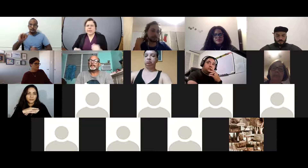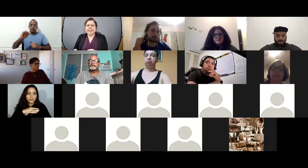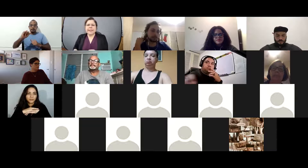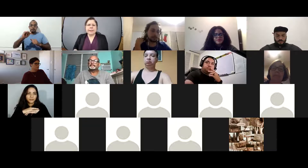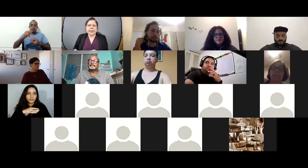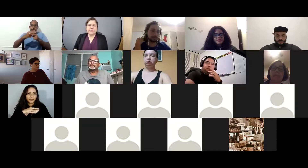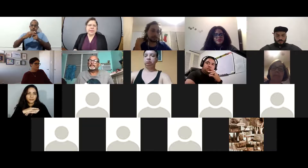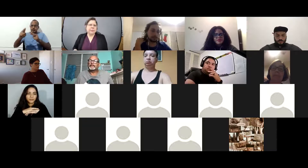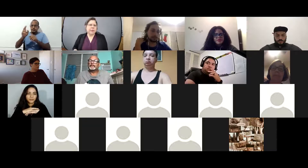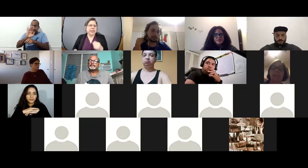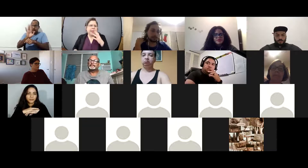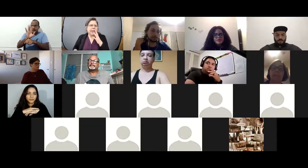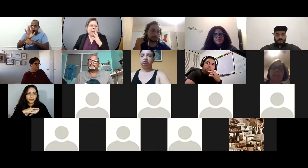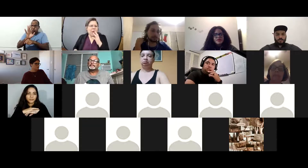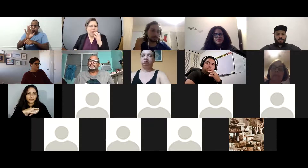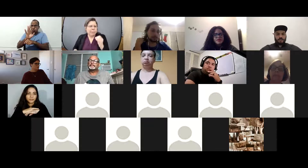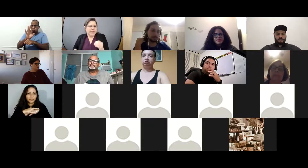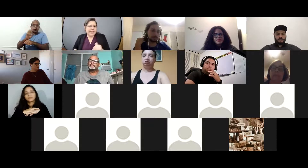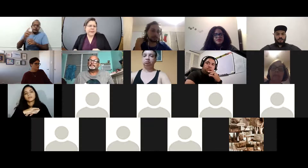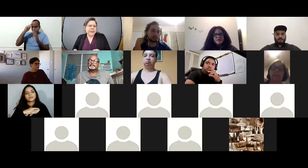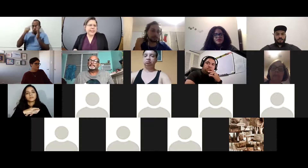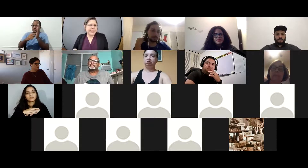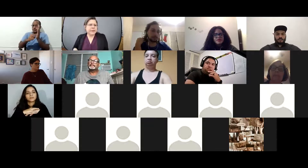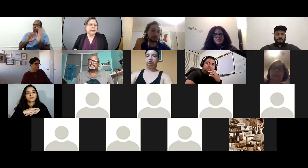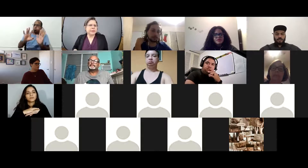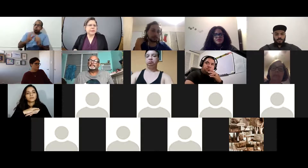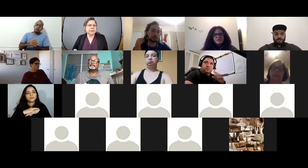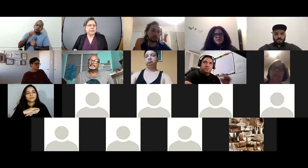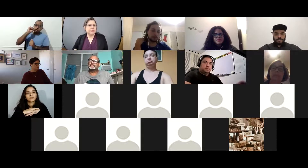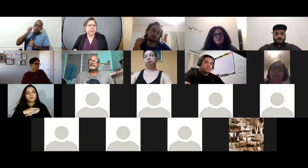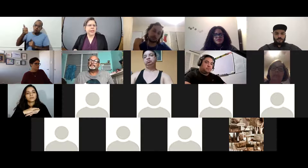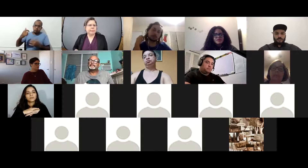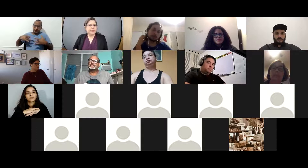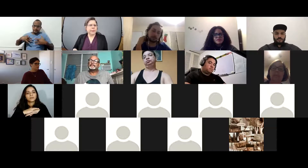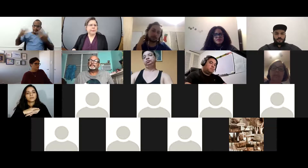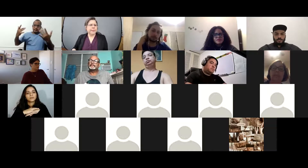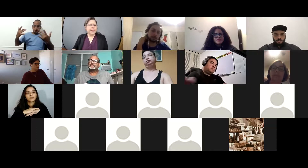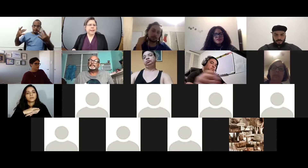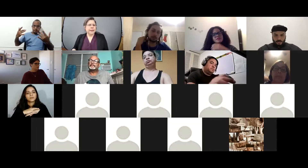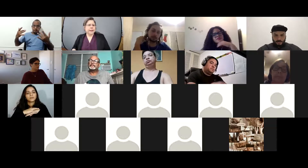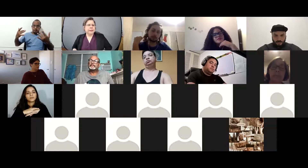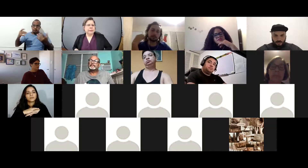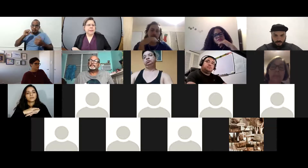sí eso mismo que videos así cortos por ejemplo